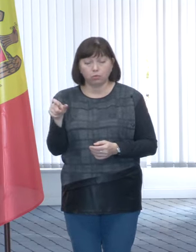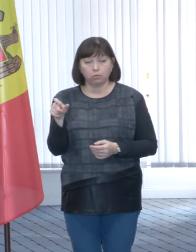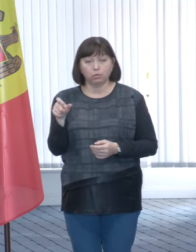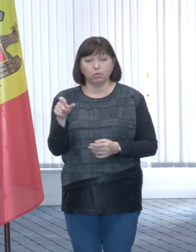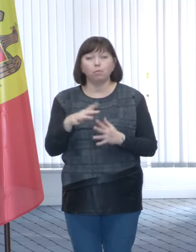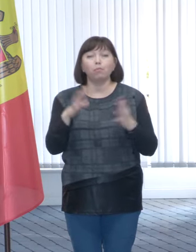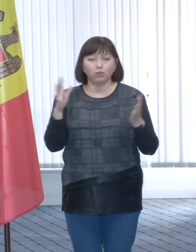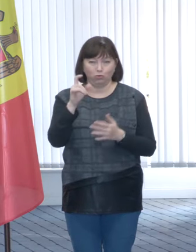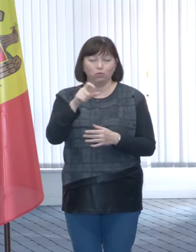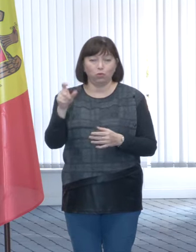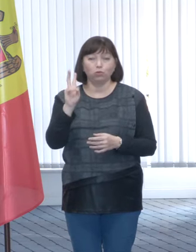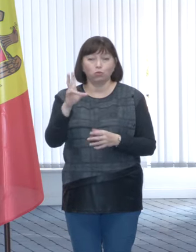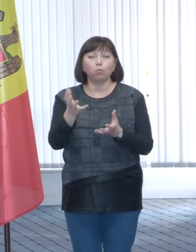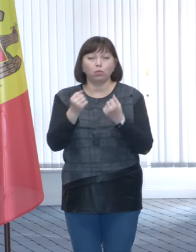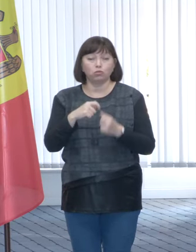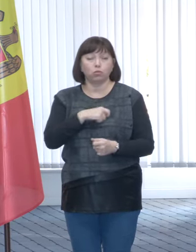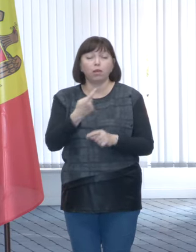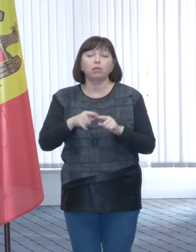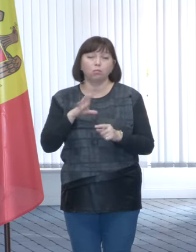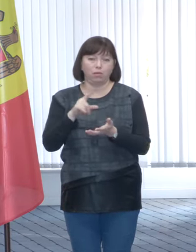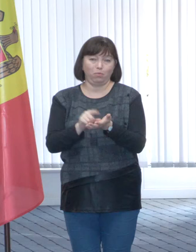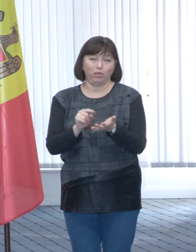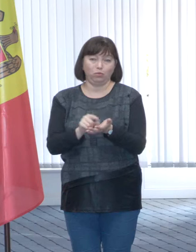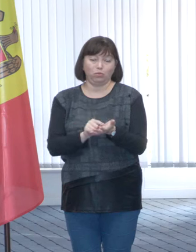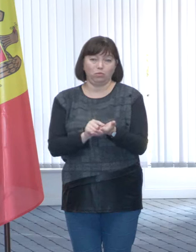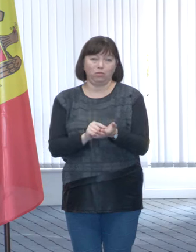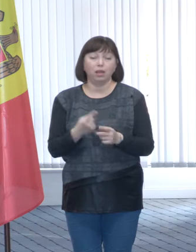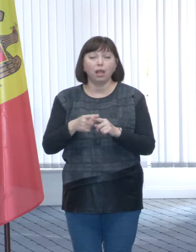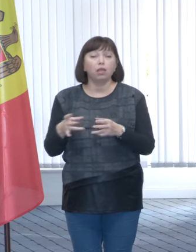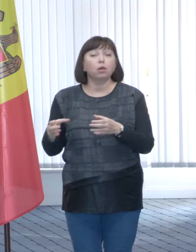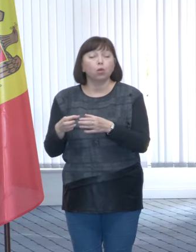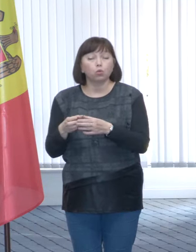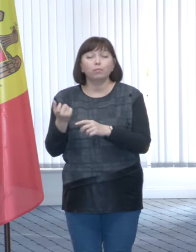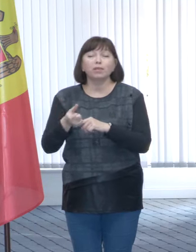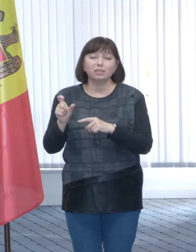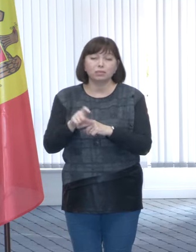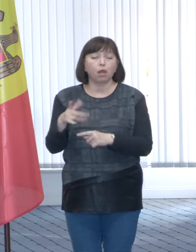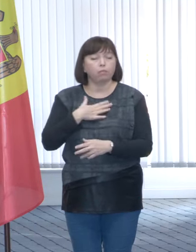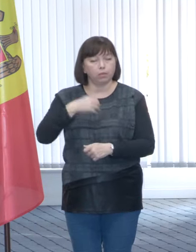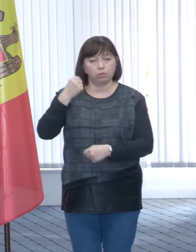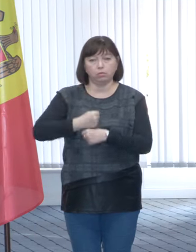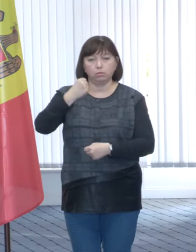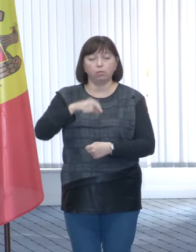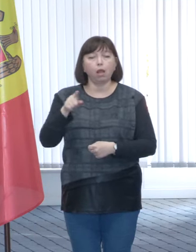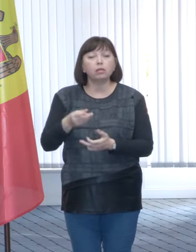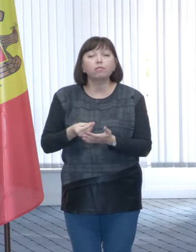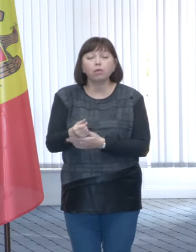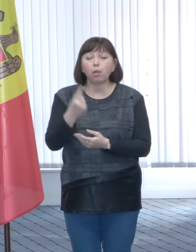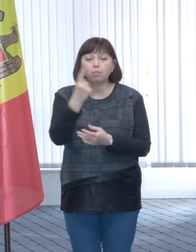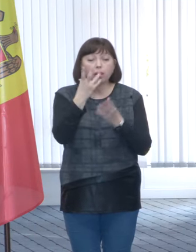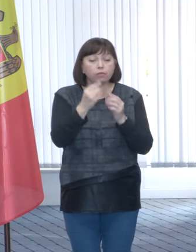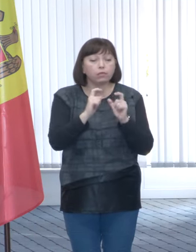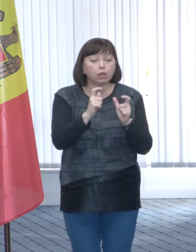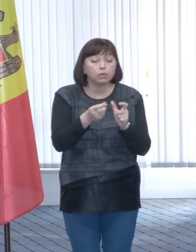majoritatea beneficiarilor de compensație au fost pensionari acest grup sunt cei mai disciplinați ei achit factura în prima zi